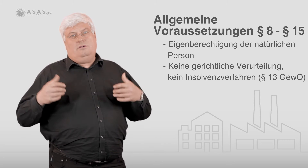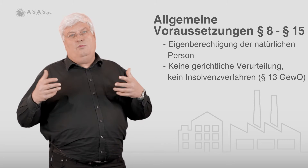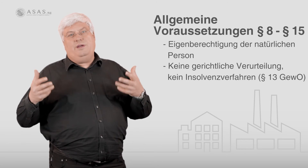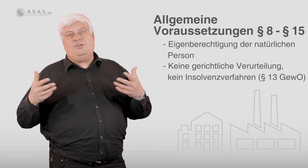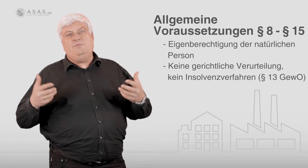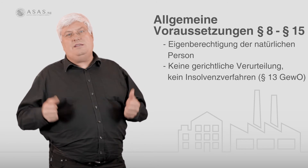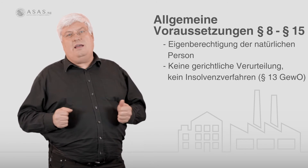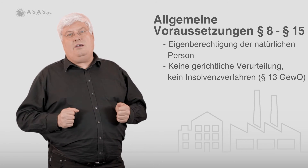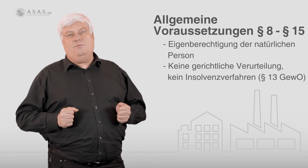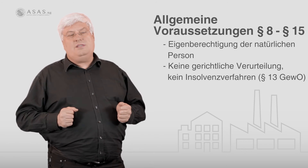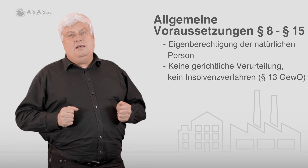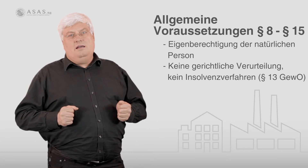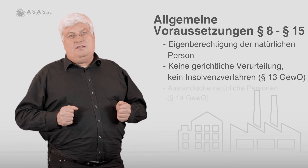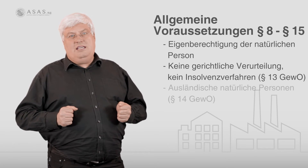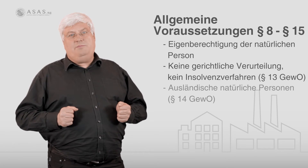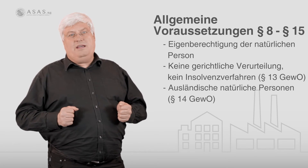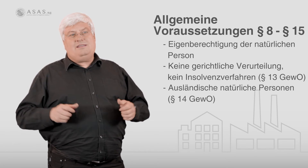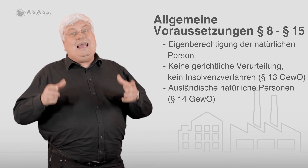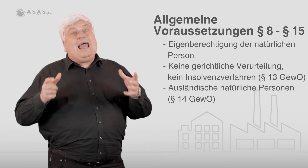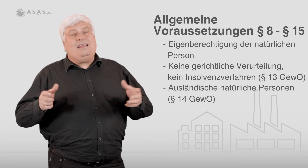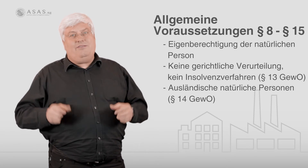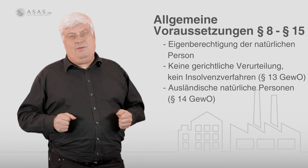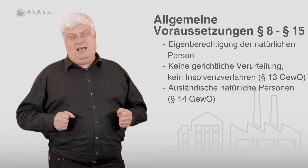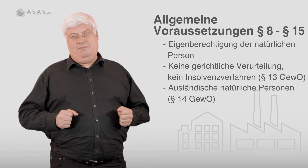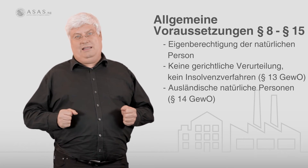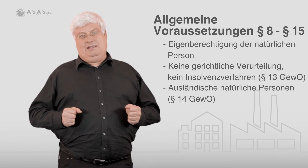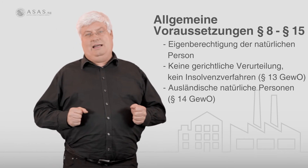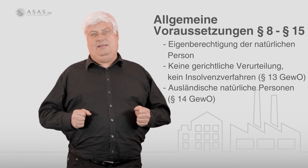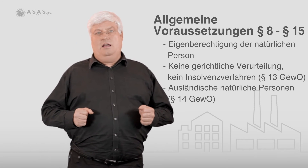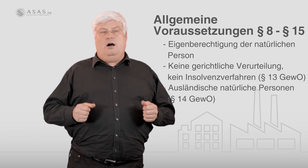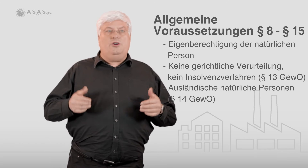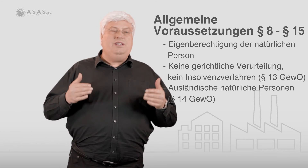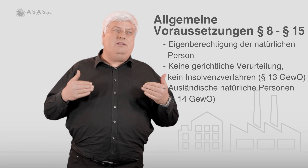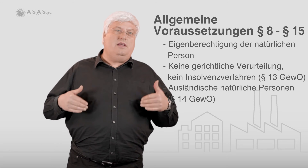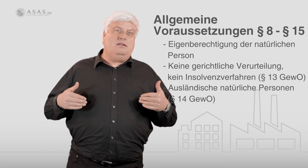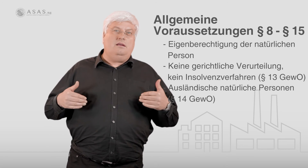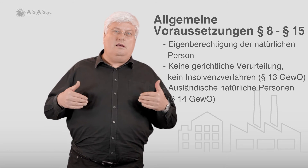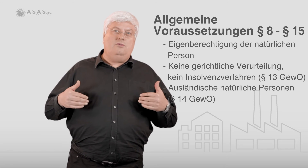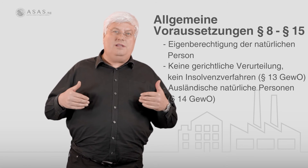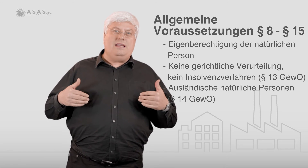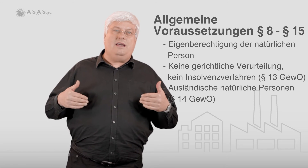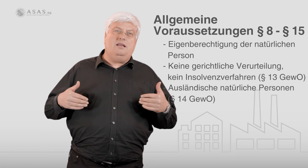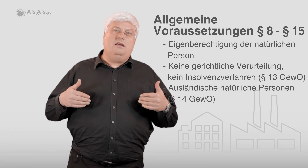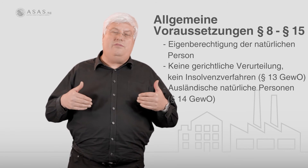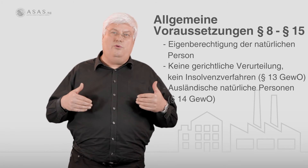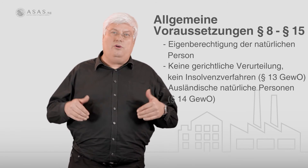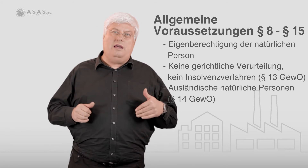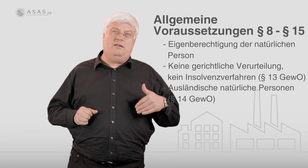Homepage des Ministeriums sichtbar ist, kein Gewerbe anmelden kann. Auch nicht, wenn über das eigene Vermögen ein